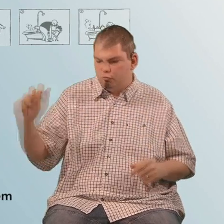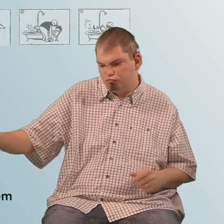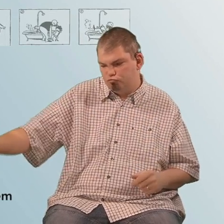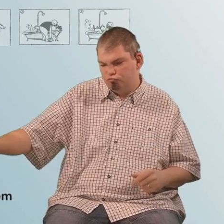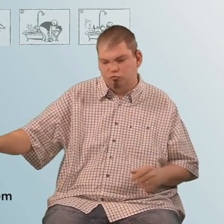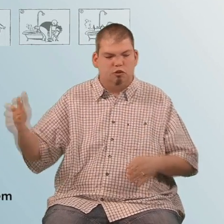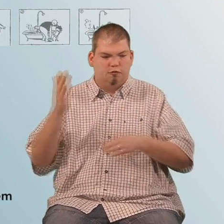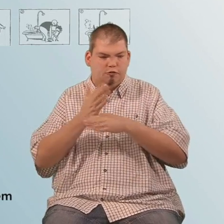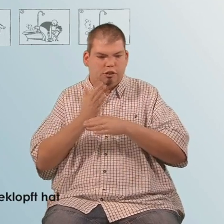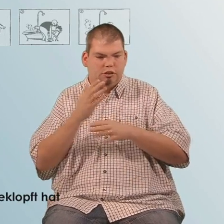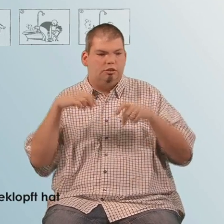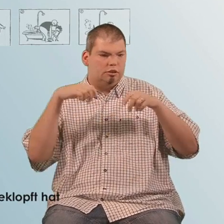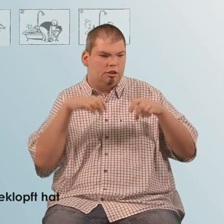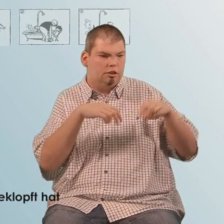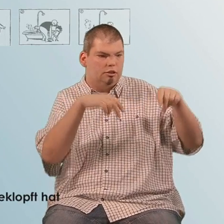Aber erst, nachdem er seine Pfeife ausgeklopft hat.